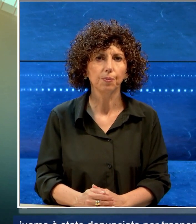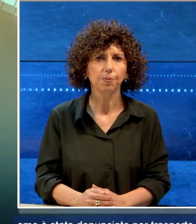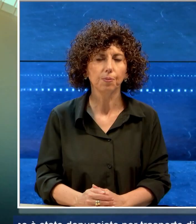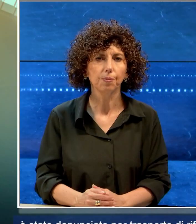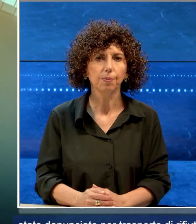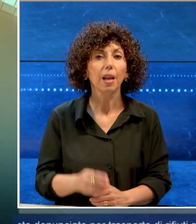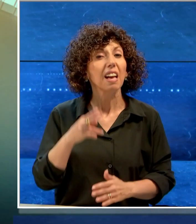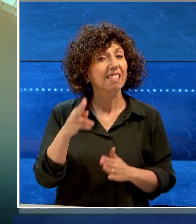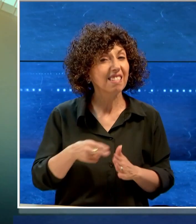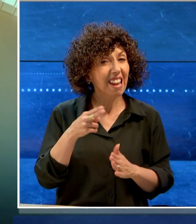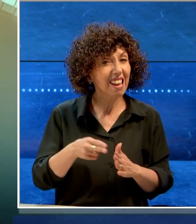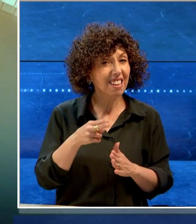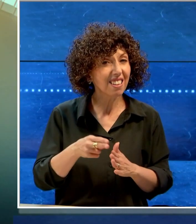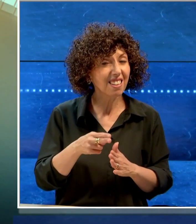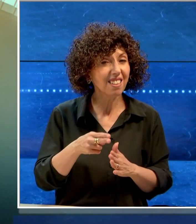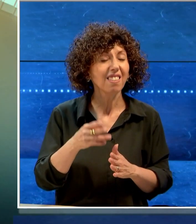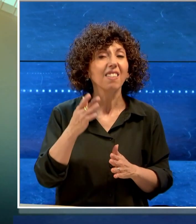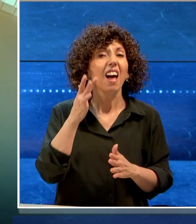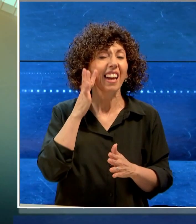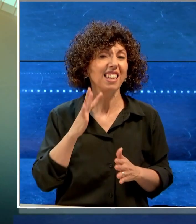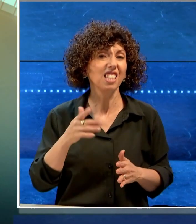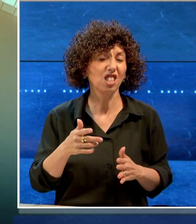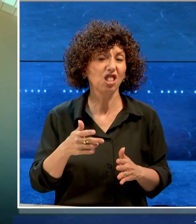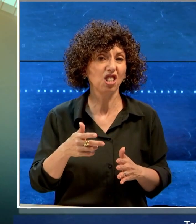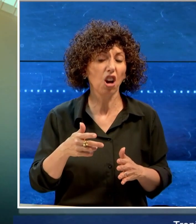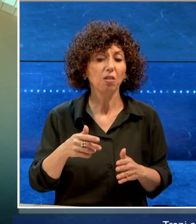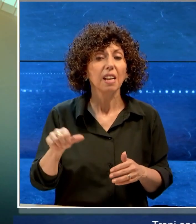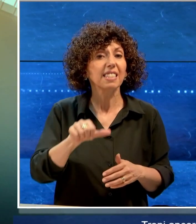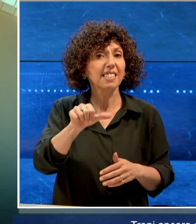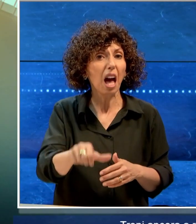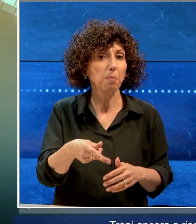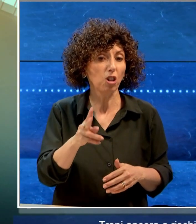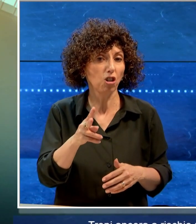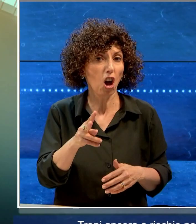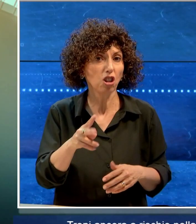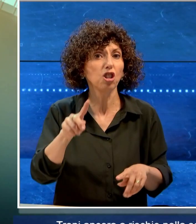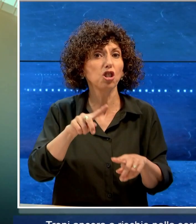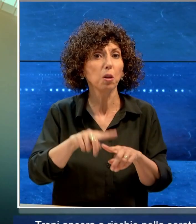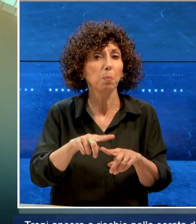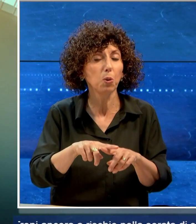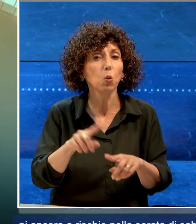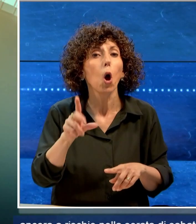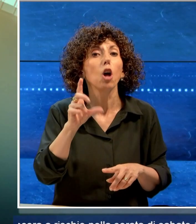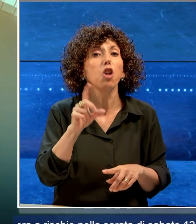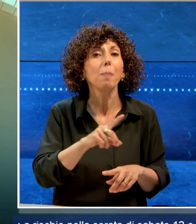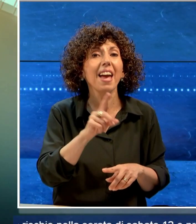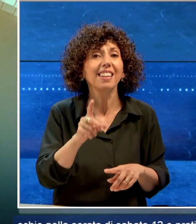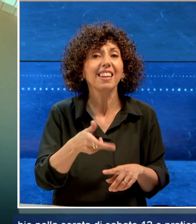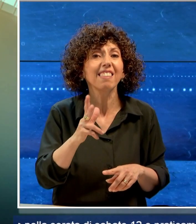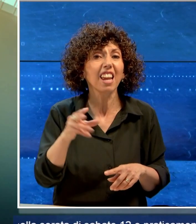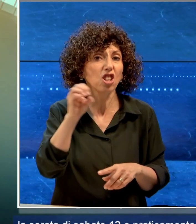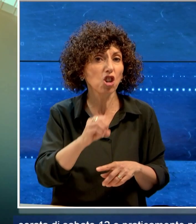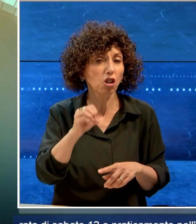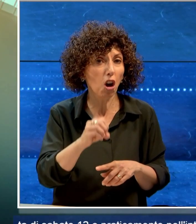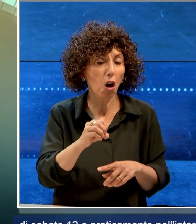Treni ancora a rischio nella serata di sabato 12 e praticamente nell'intera giornata di domenica 13 ottobre.